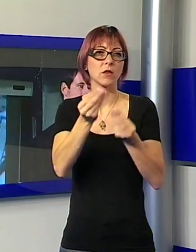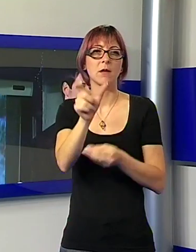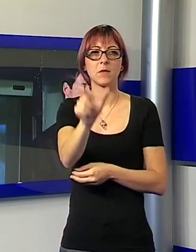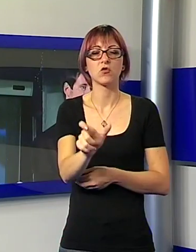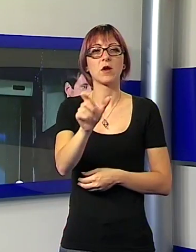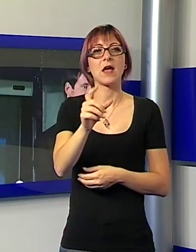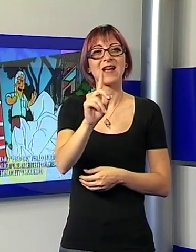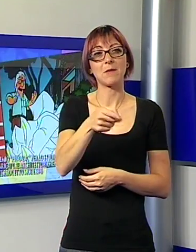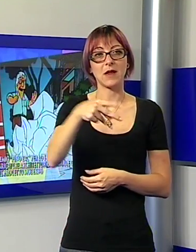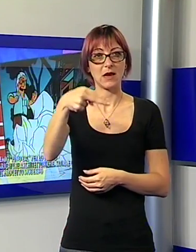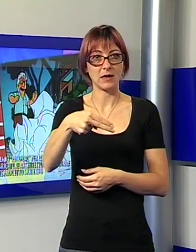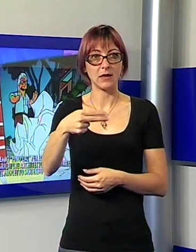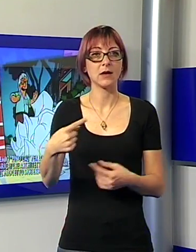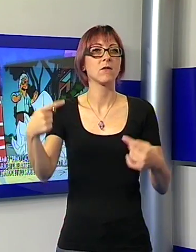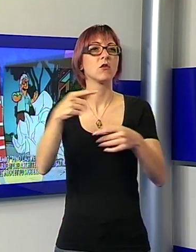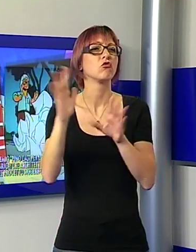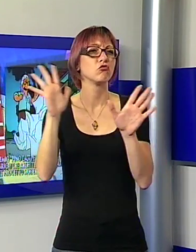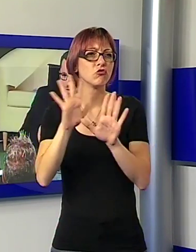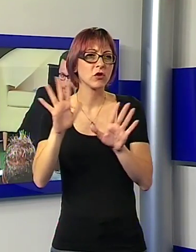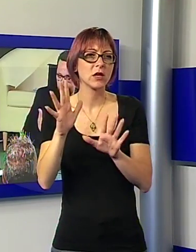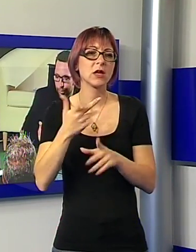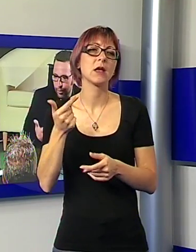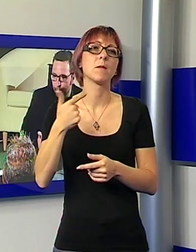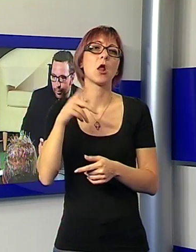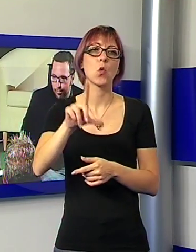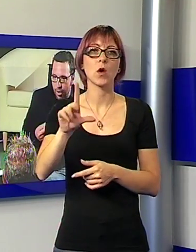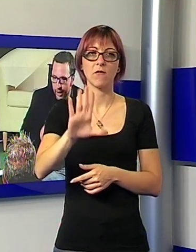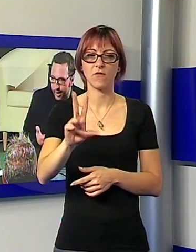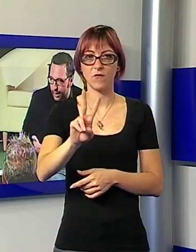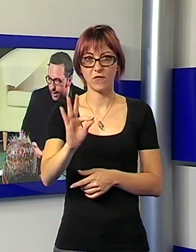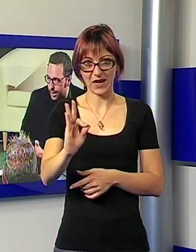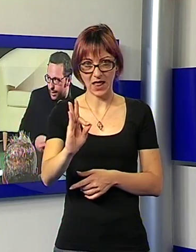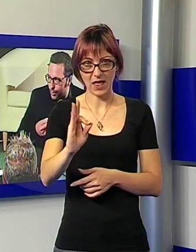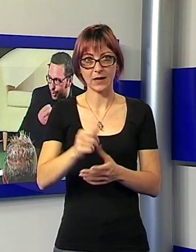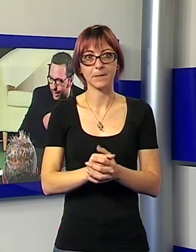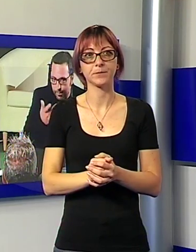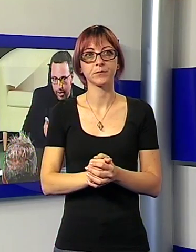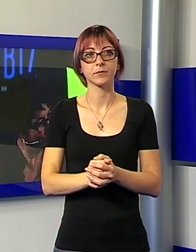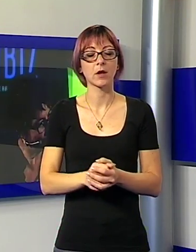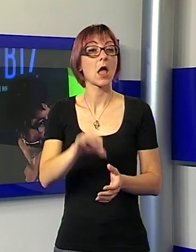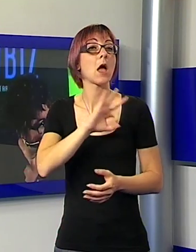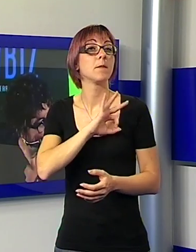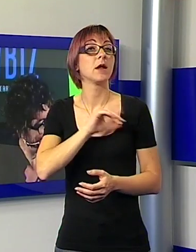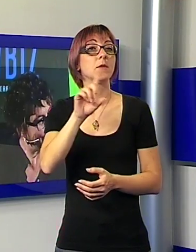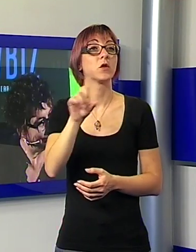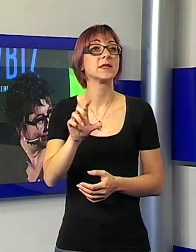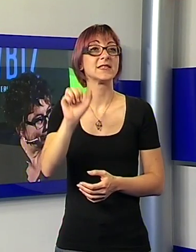per il cinema Show Beats di Luca Ferrari, il premio speciale Pino Zack al libro sull'orlo del precipizio di Antonio